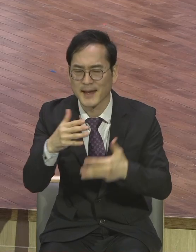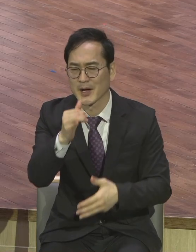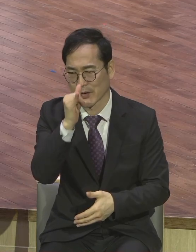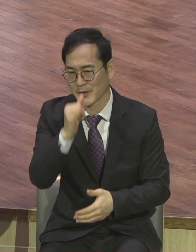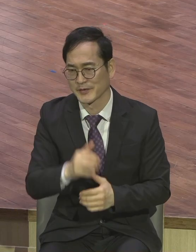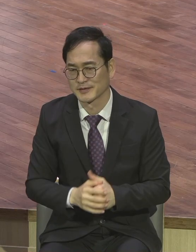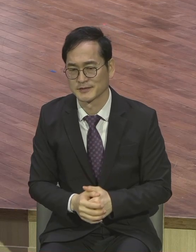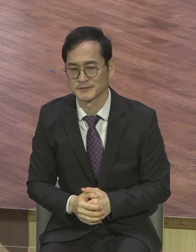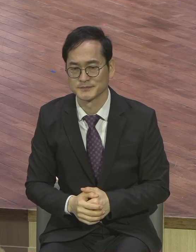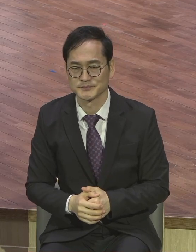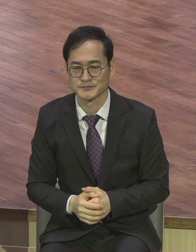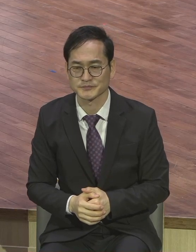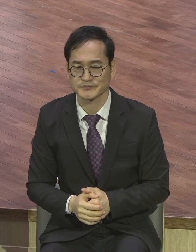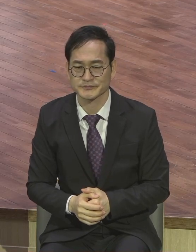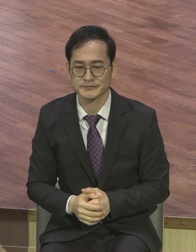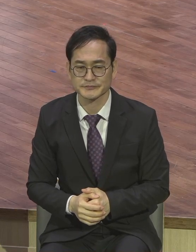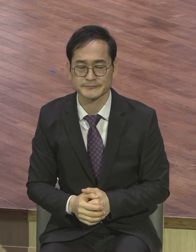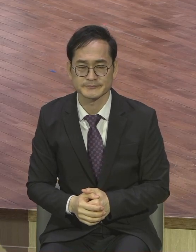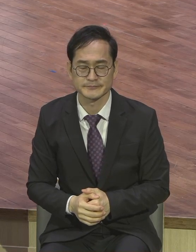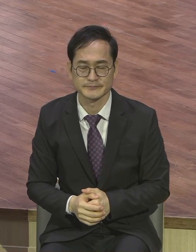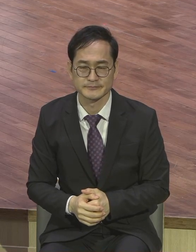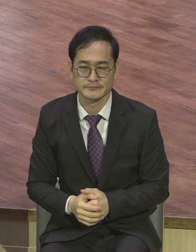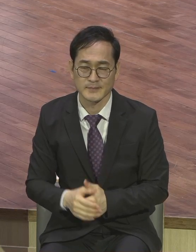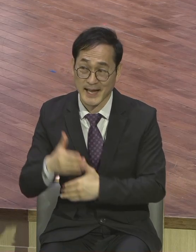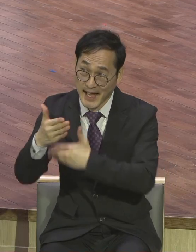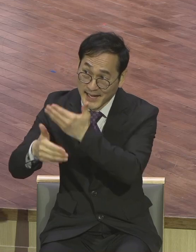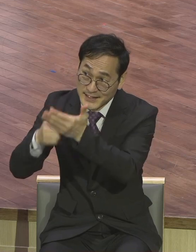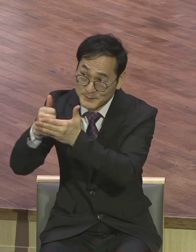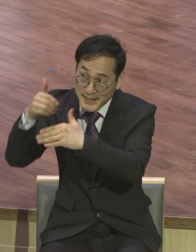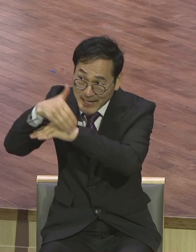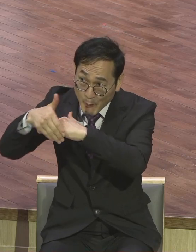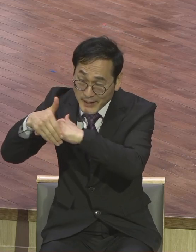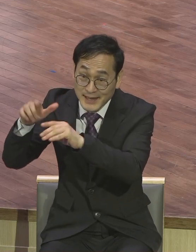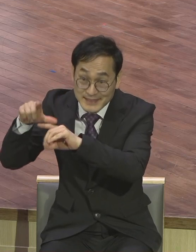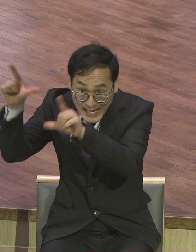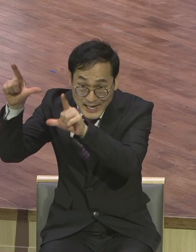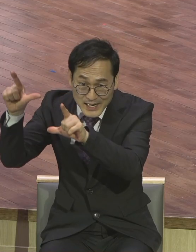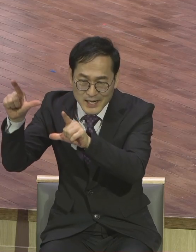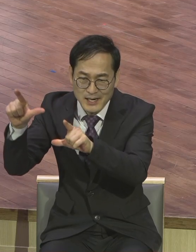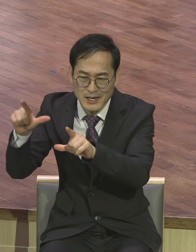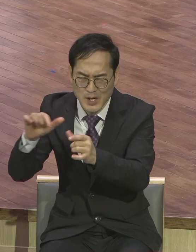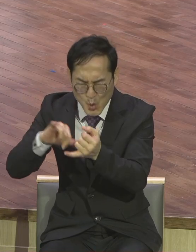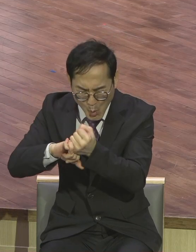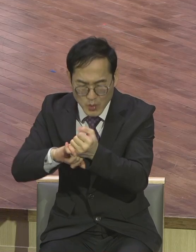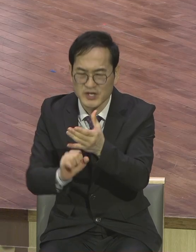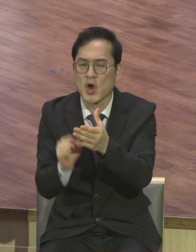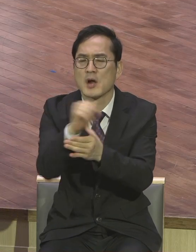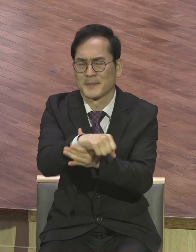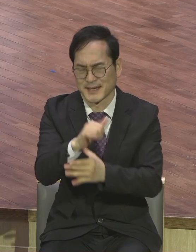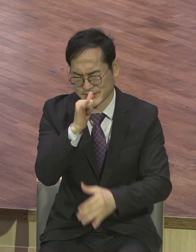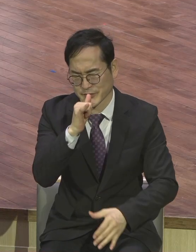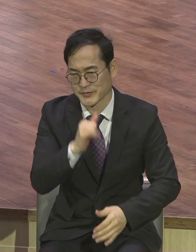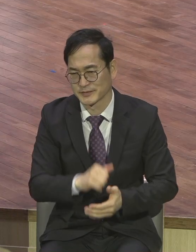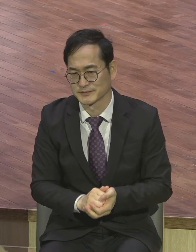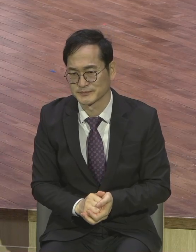반드시 하나님의 시간표에 열매는 몇 개 되어있다 기도응답 못 받는 사람의 특징을 보면요